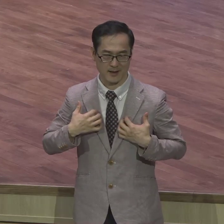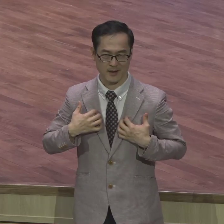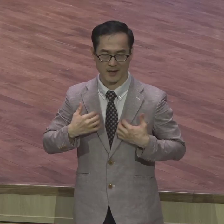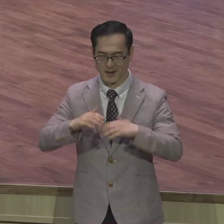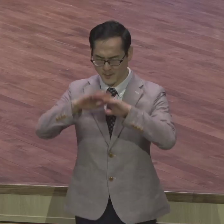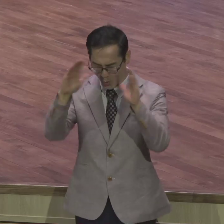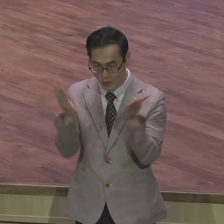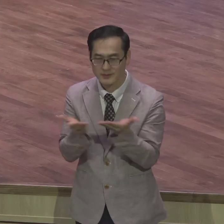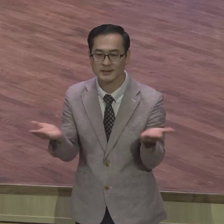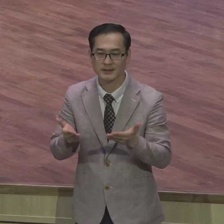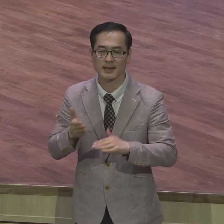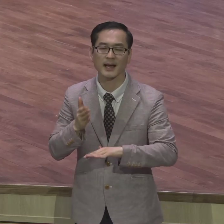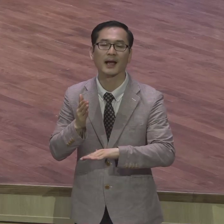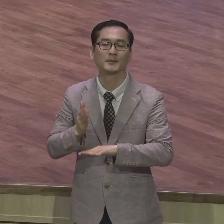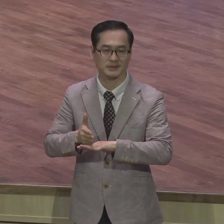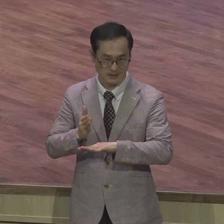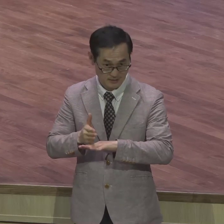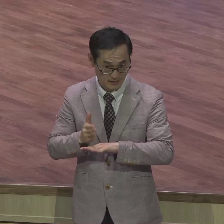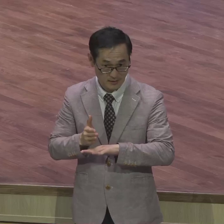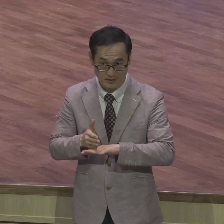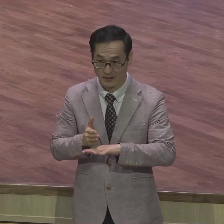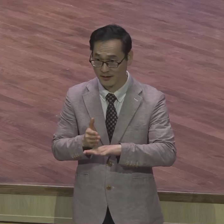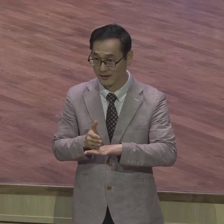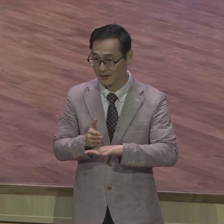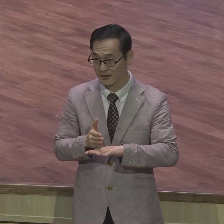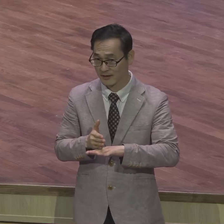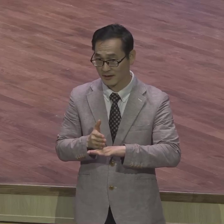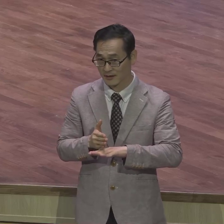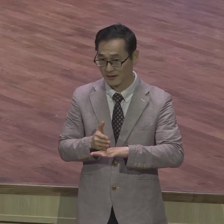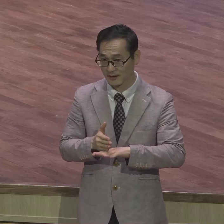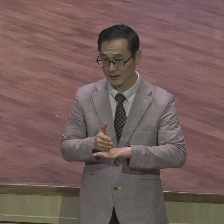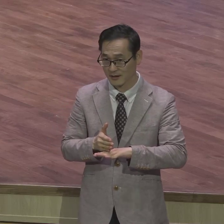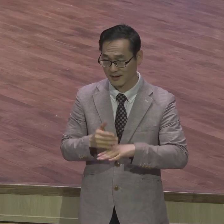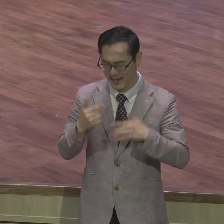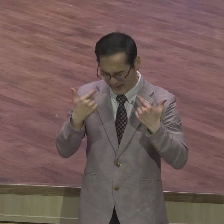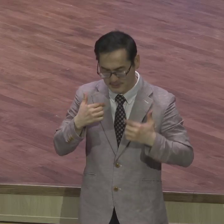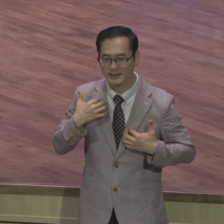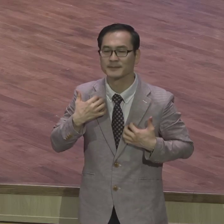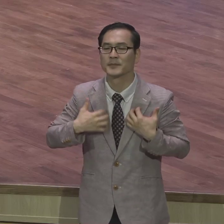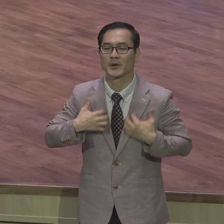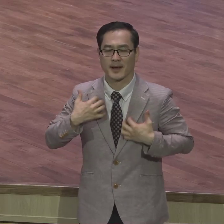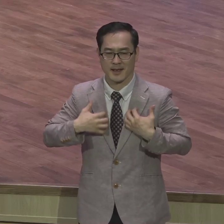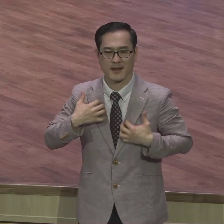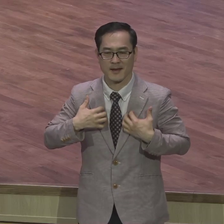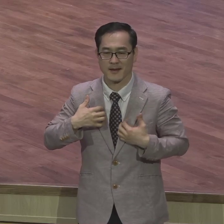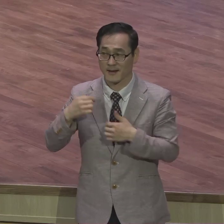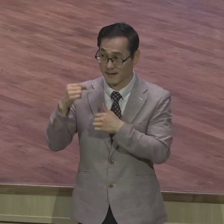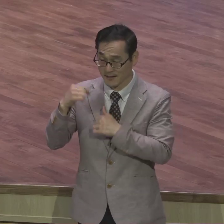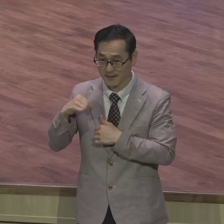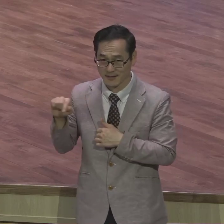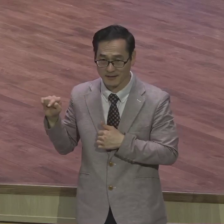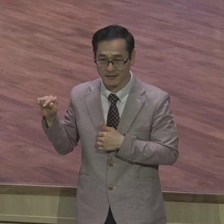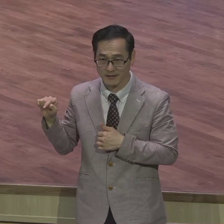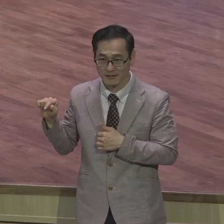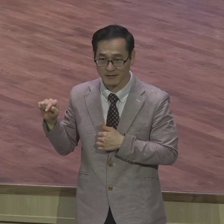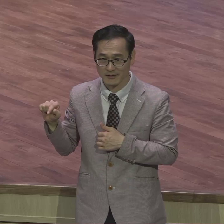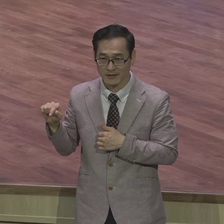감사해라 항상 기뻐해라 그래서 성도들이 그렇게 너무 기쁘게 사니까